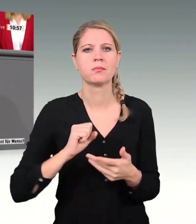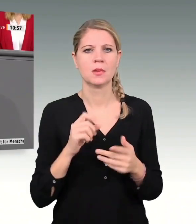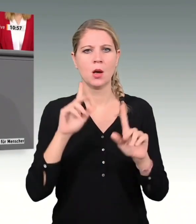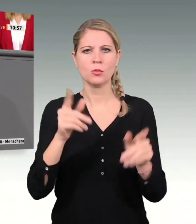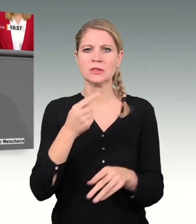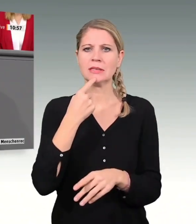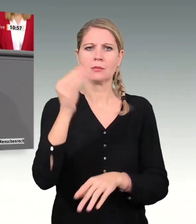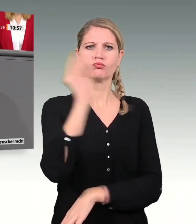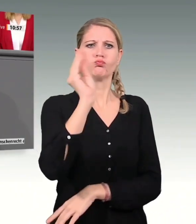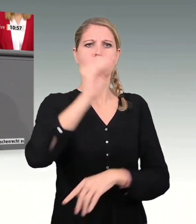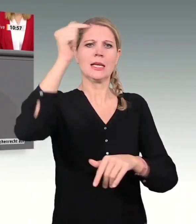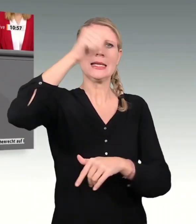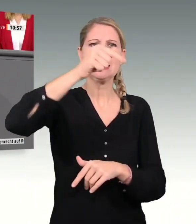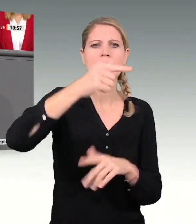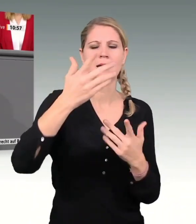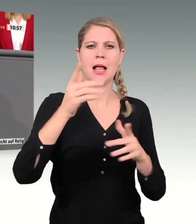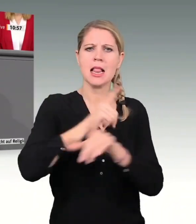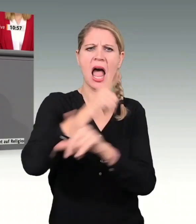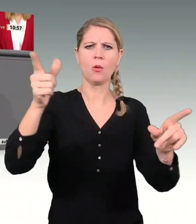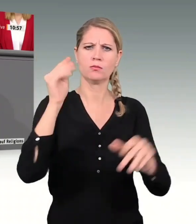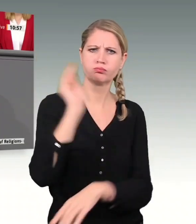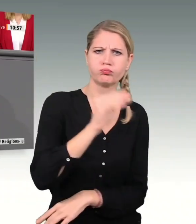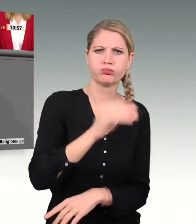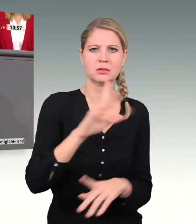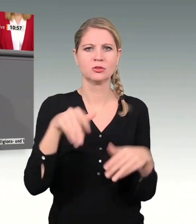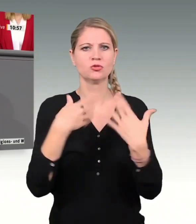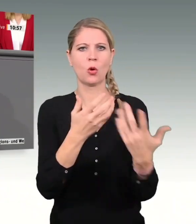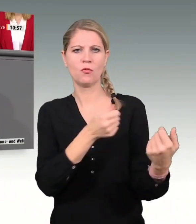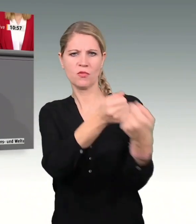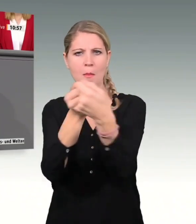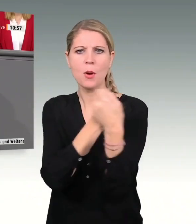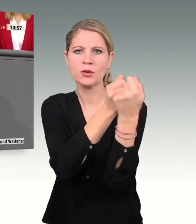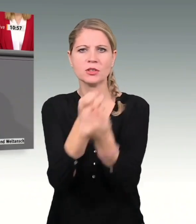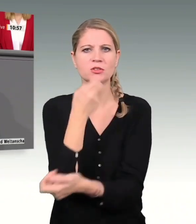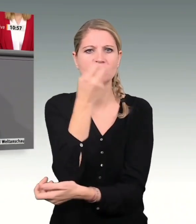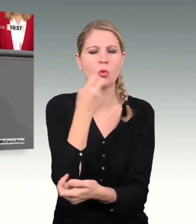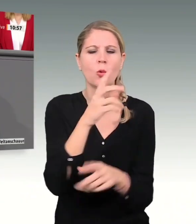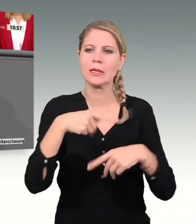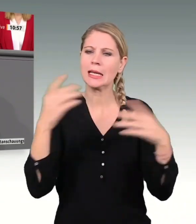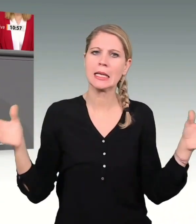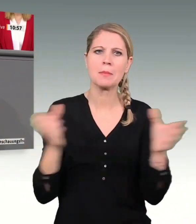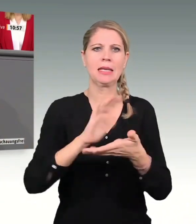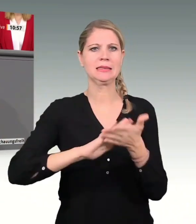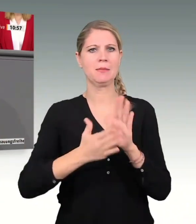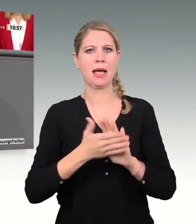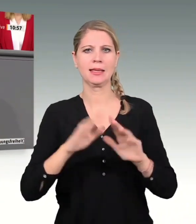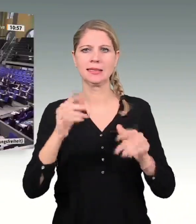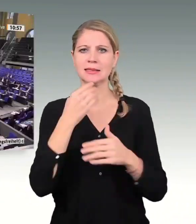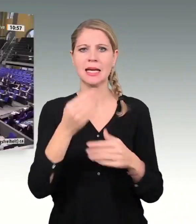Religionsfreiheit, das Amt zu stärken und auch in der Europäischen Union zu schauen, dass das Amt wieder besetzt wird. Herzlichen Dank.